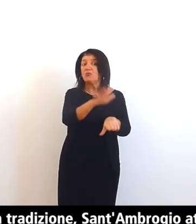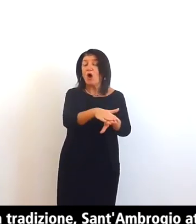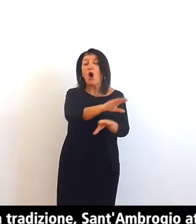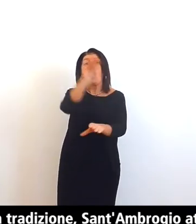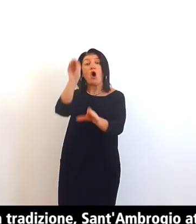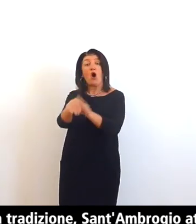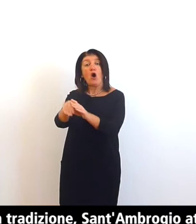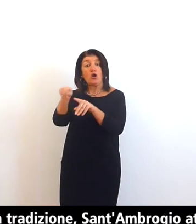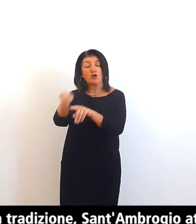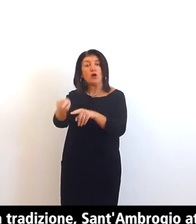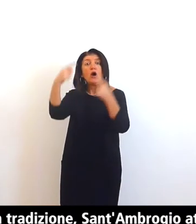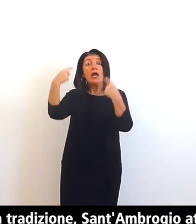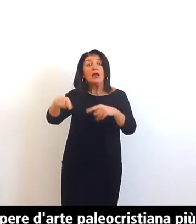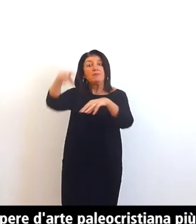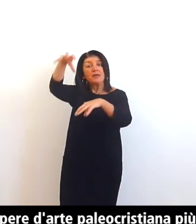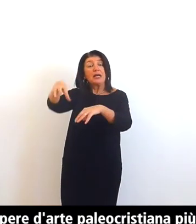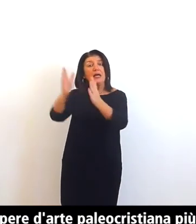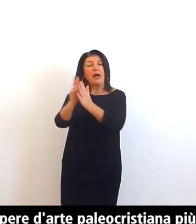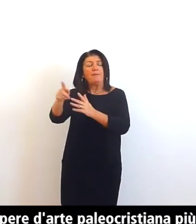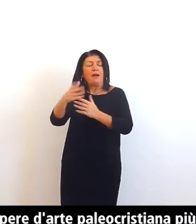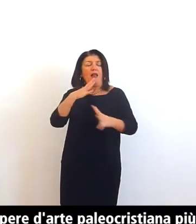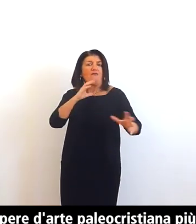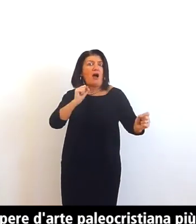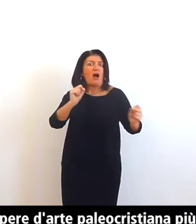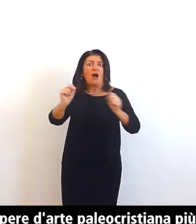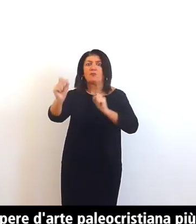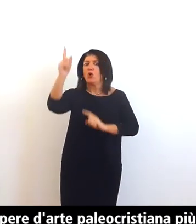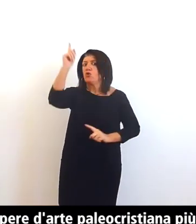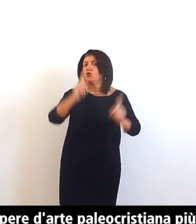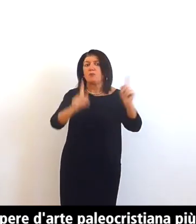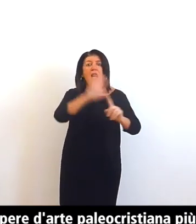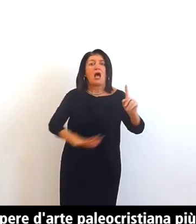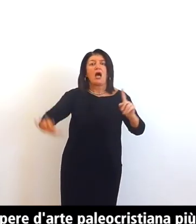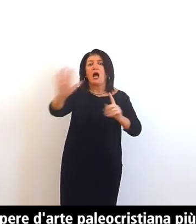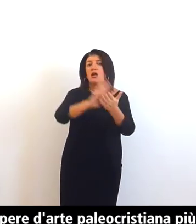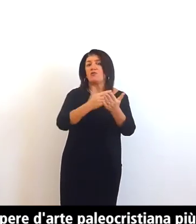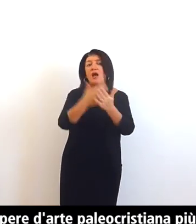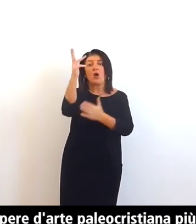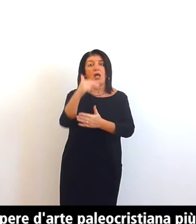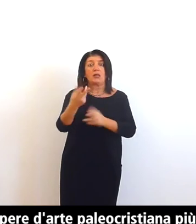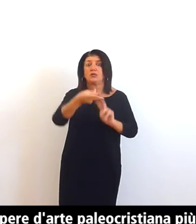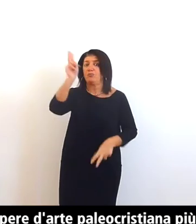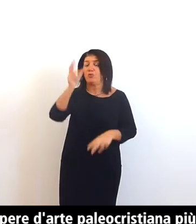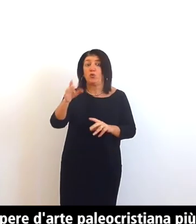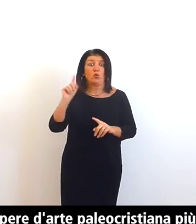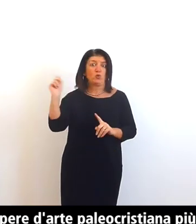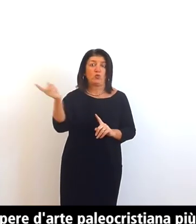conosciute e sicuramente di più alto valore artistico a Milano la pianta è trapezoidale